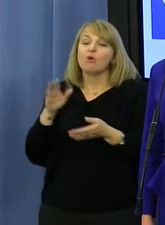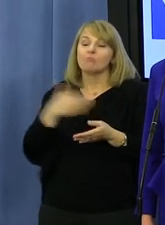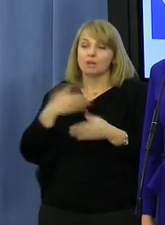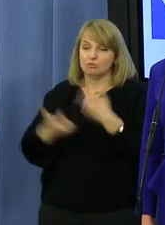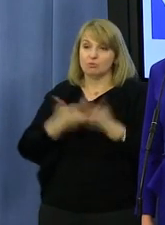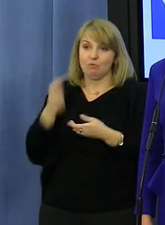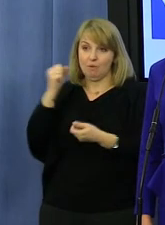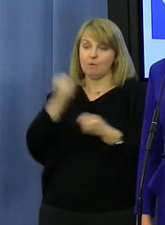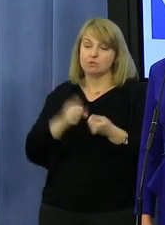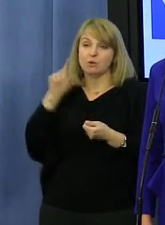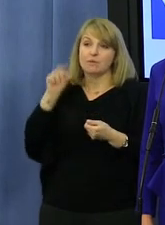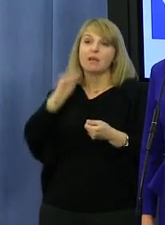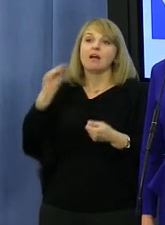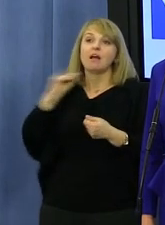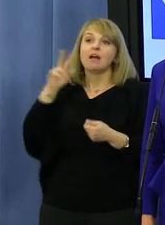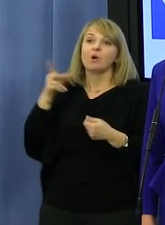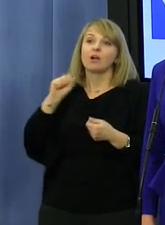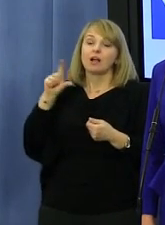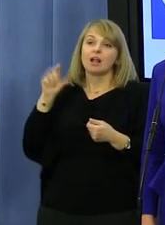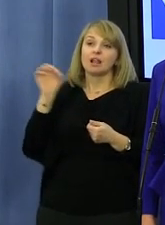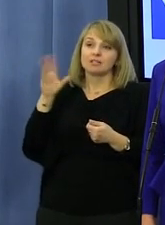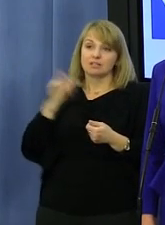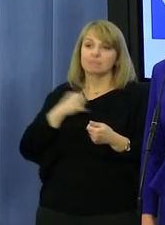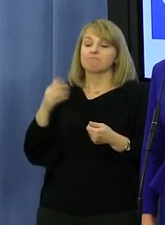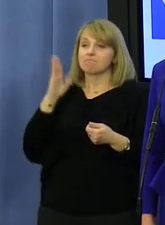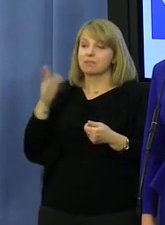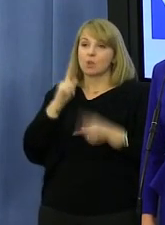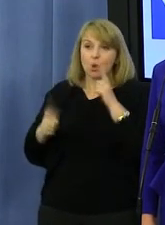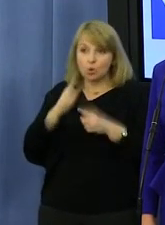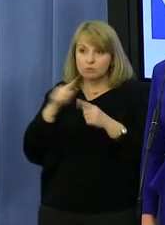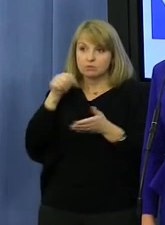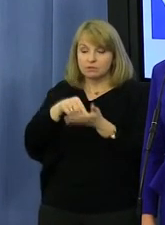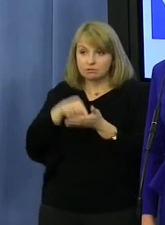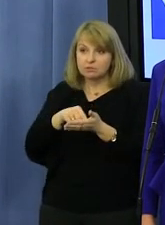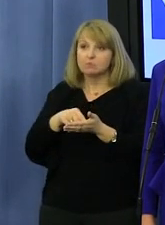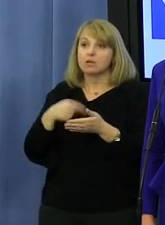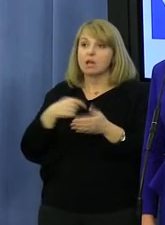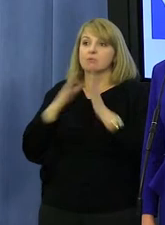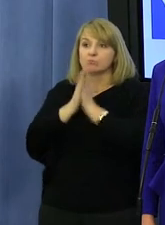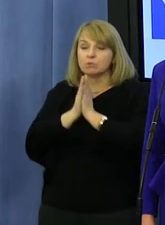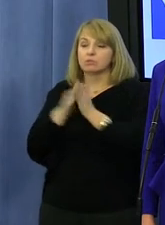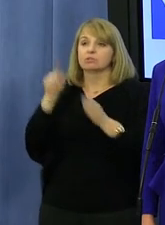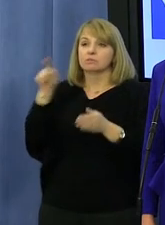powiedzieć, że po raz kolejny z nim porozmawiam i poproszę go o to, żeby jeździł z kierowcą.